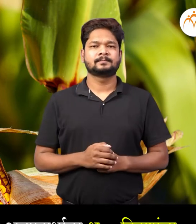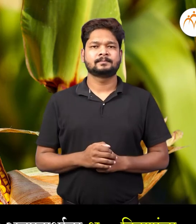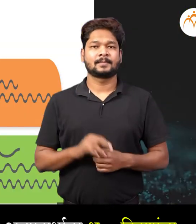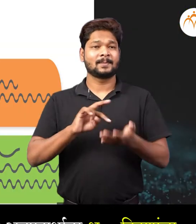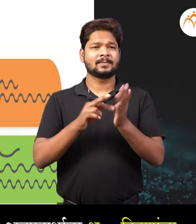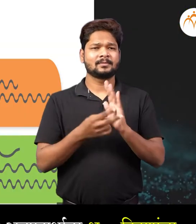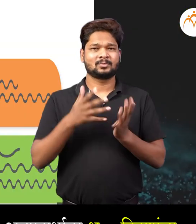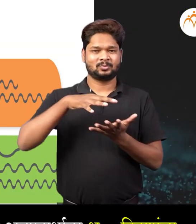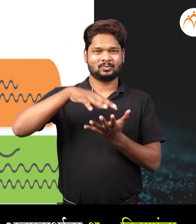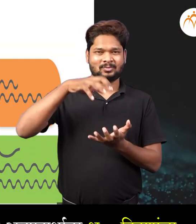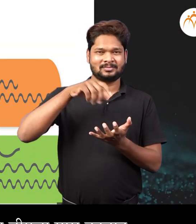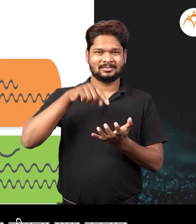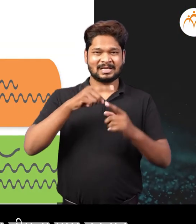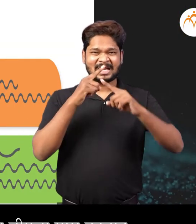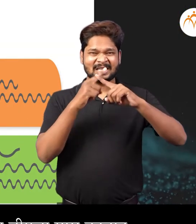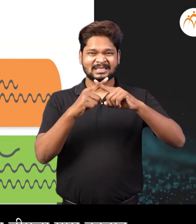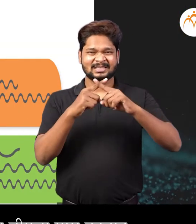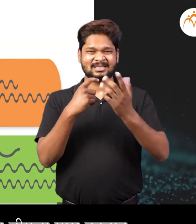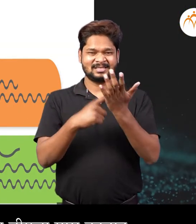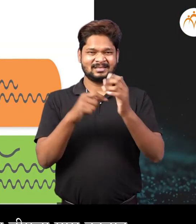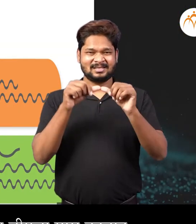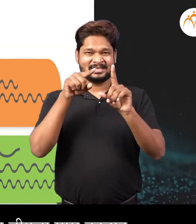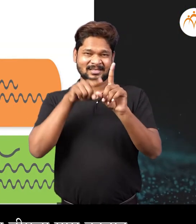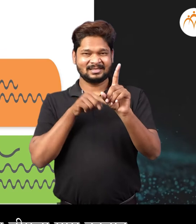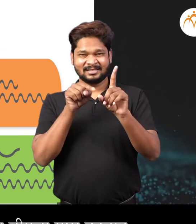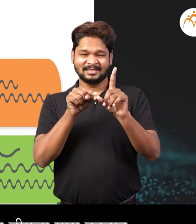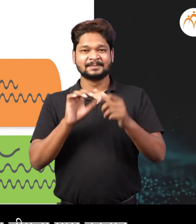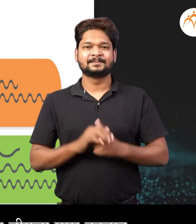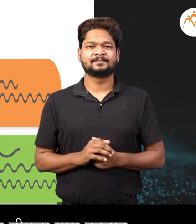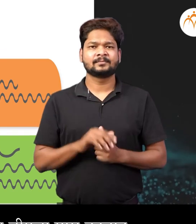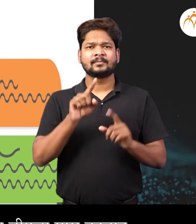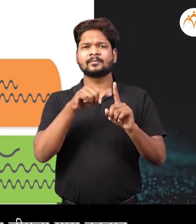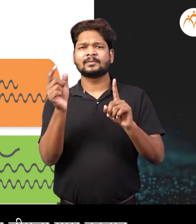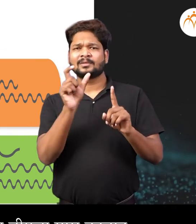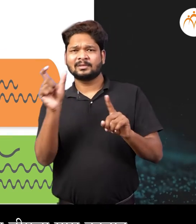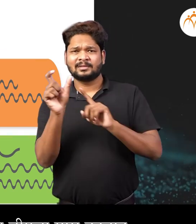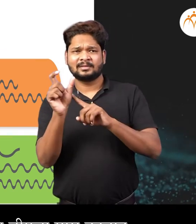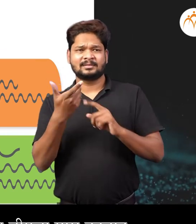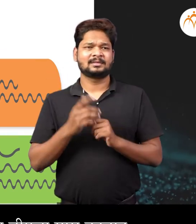पदार्थान वर क्ष़ किरणांचा ग्यामा किरणे तसेज एलेक्ट्रोन बीमचा मारा करता